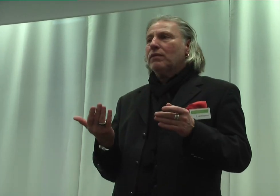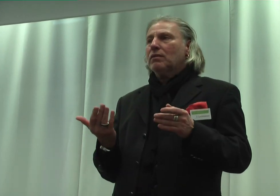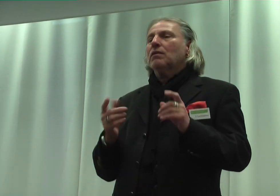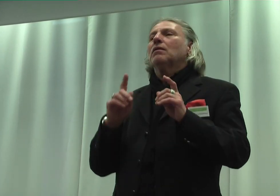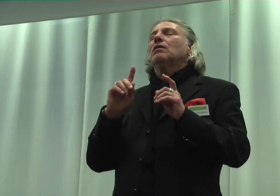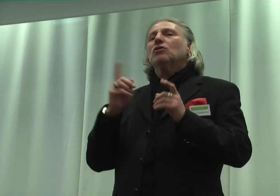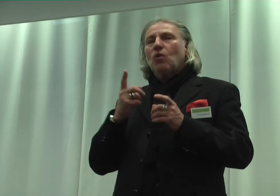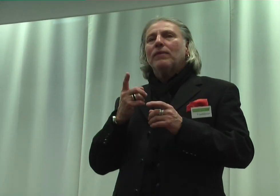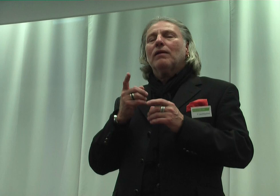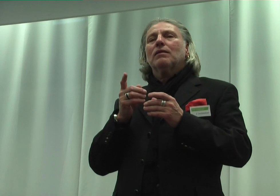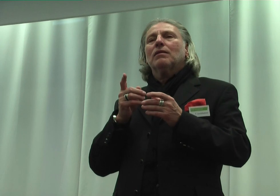sondern mittendrin.